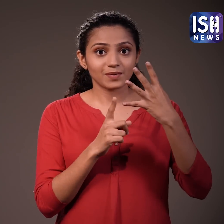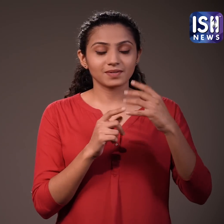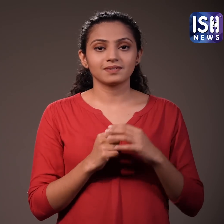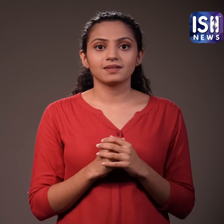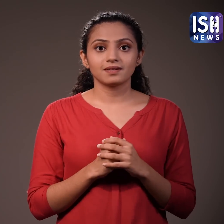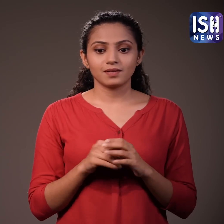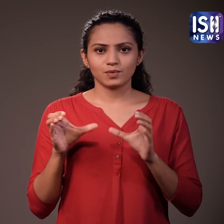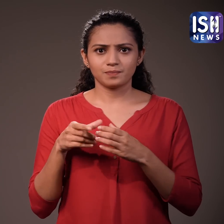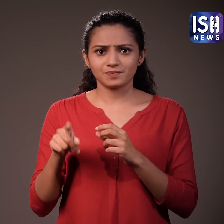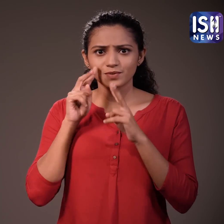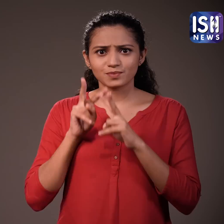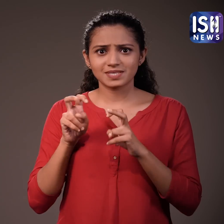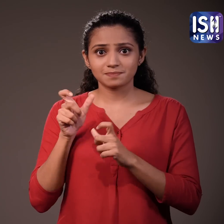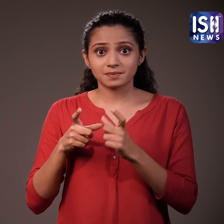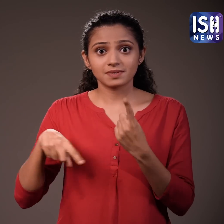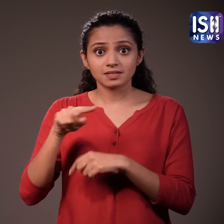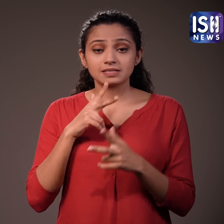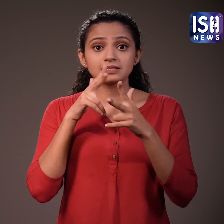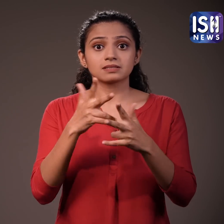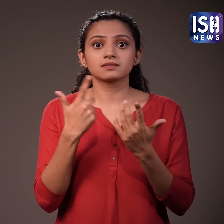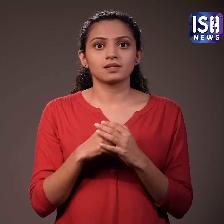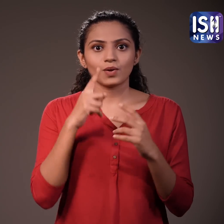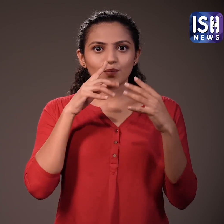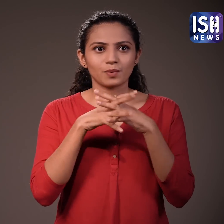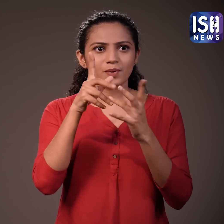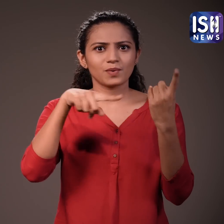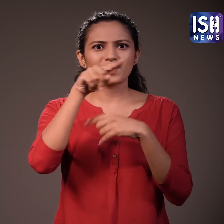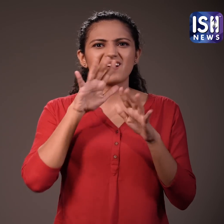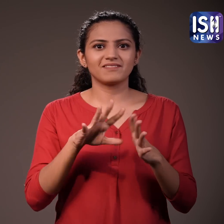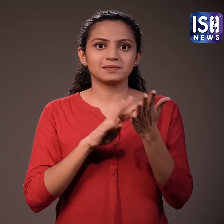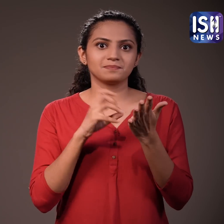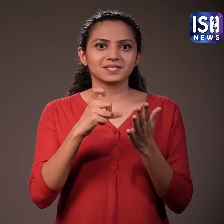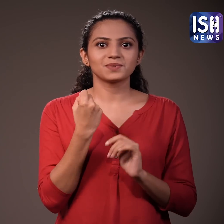लड़कियों को ग्यारा से चौदा साल की उमर में मासिक धर्म शुरू हो जाता है